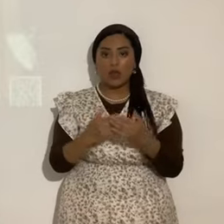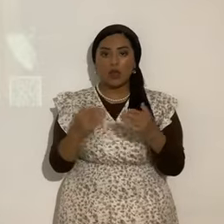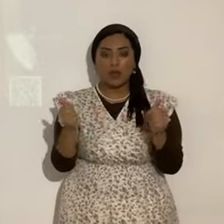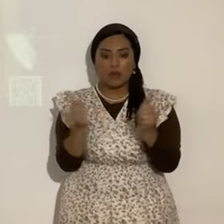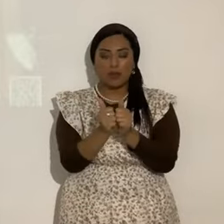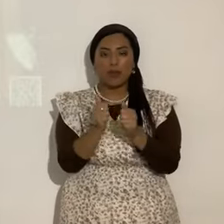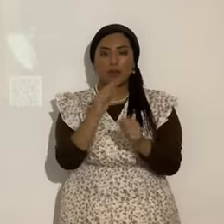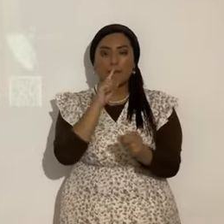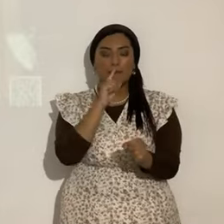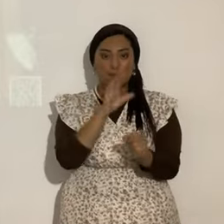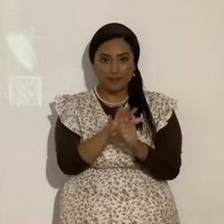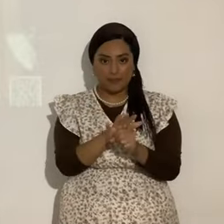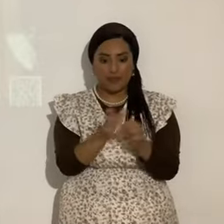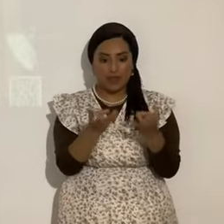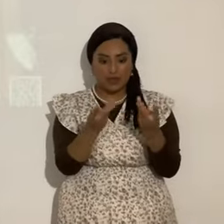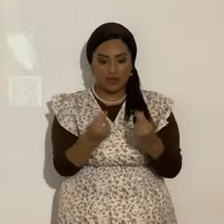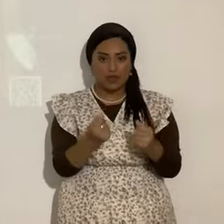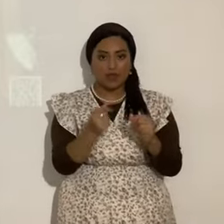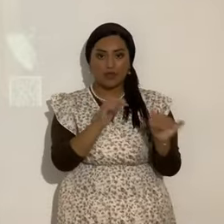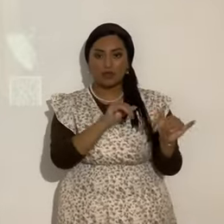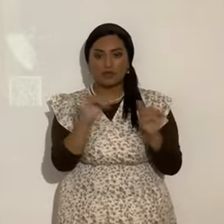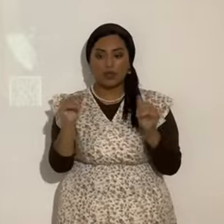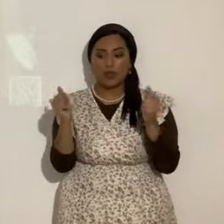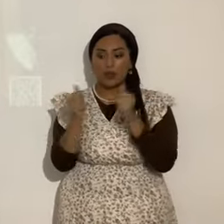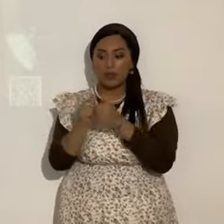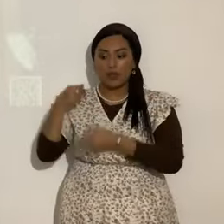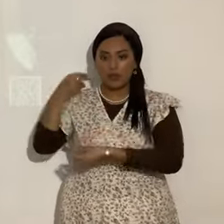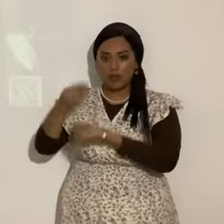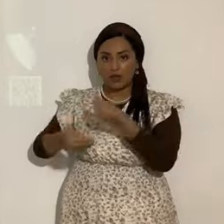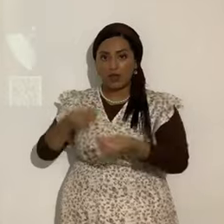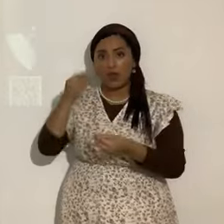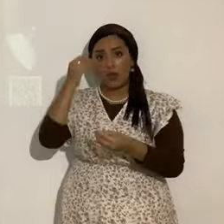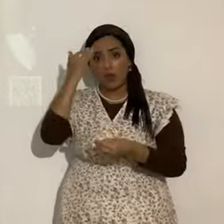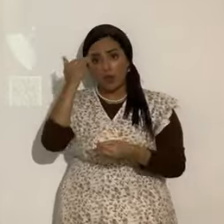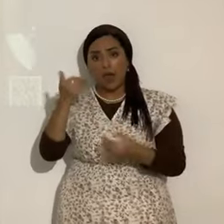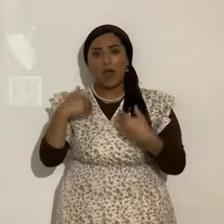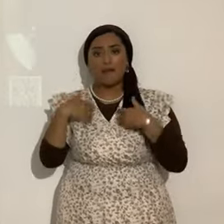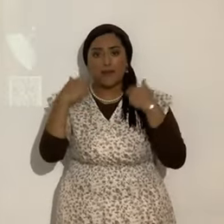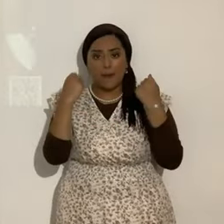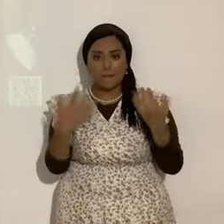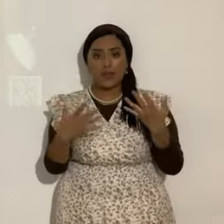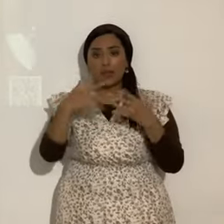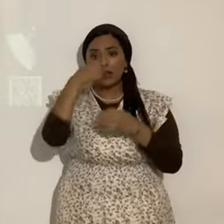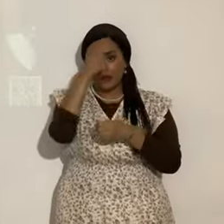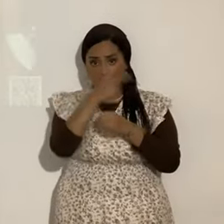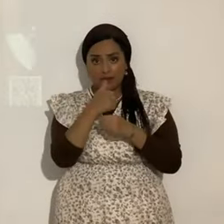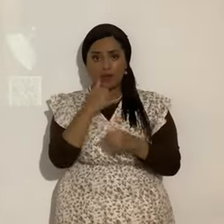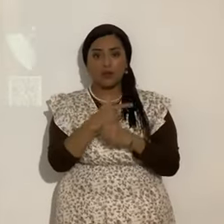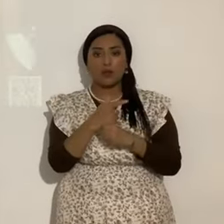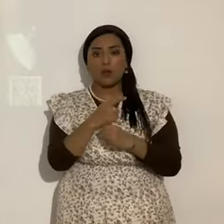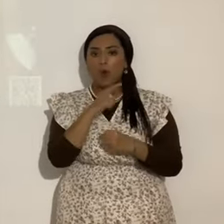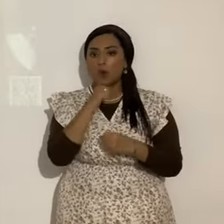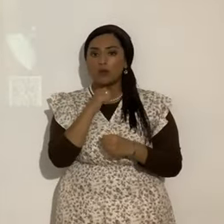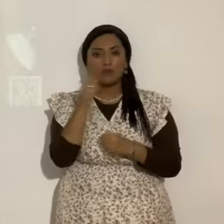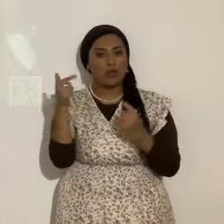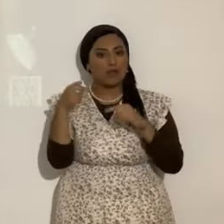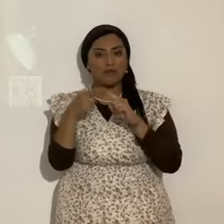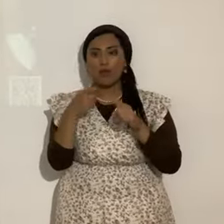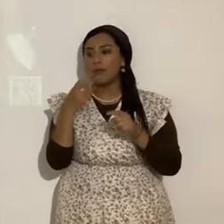son contados como descendientes. Por eso tenemos muchos hermanos que no vienen de Judá ni de Israel,